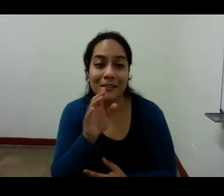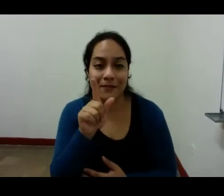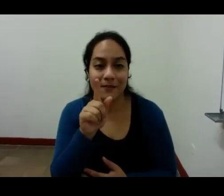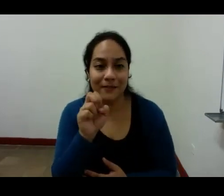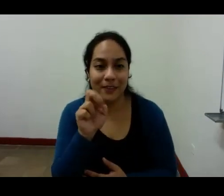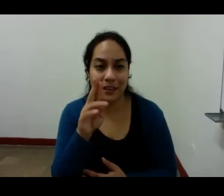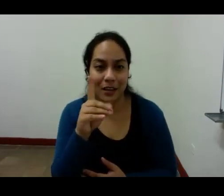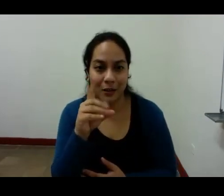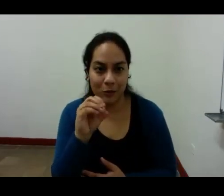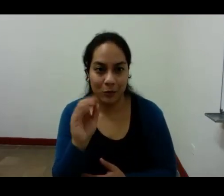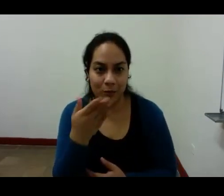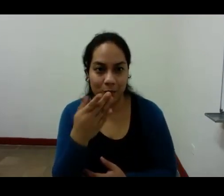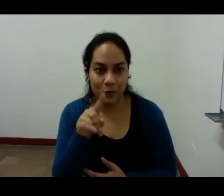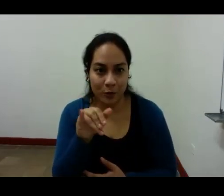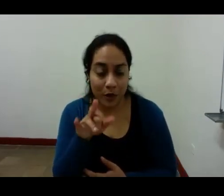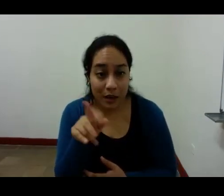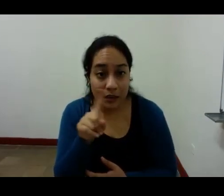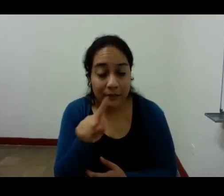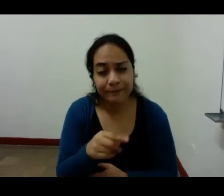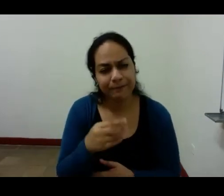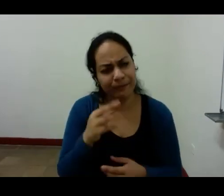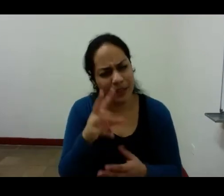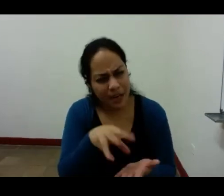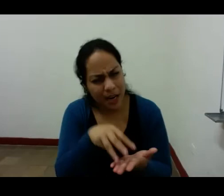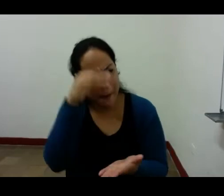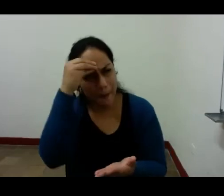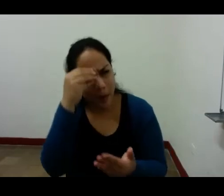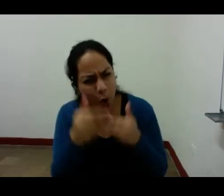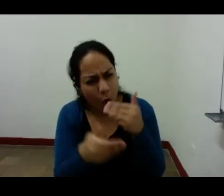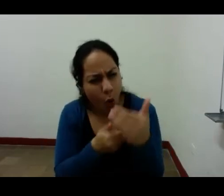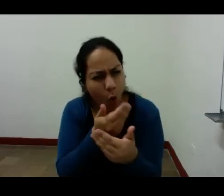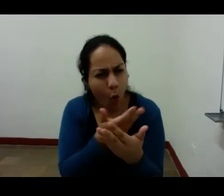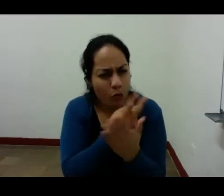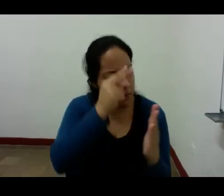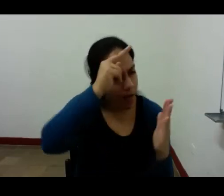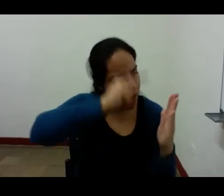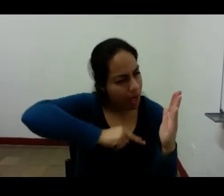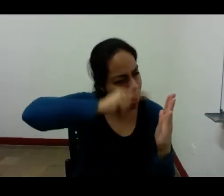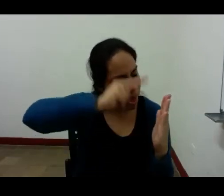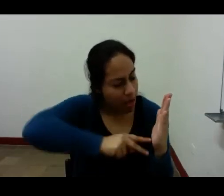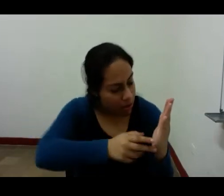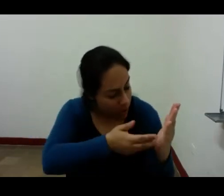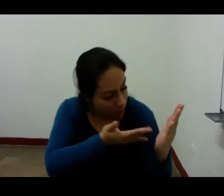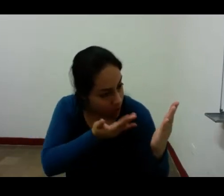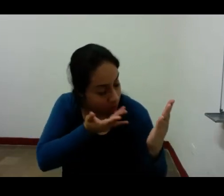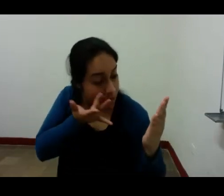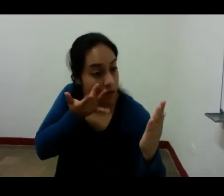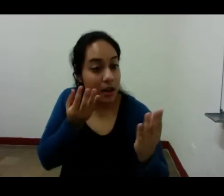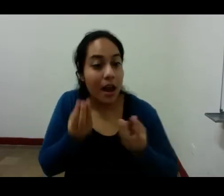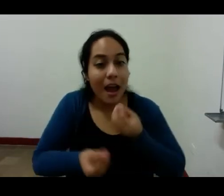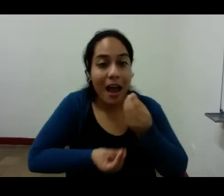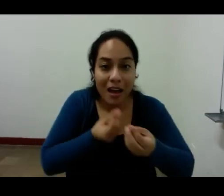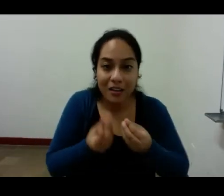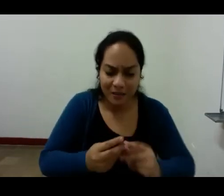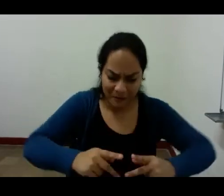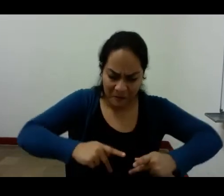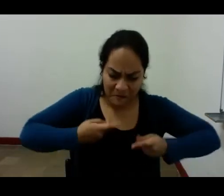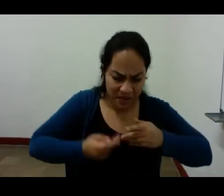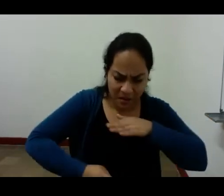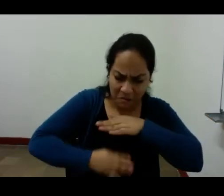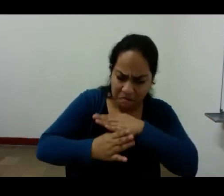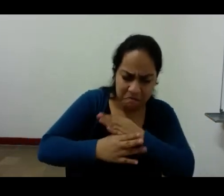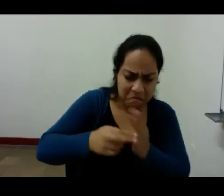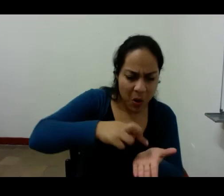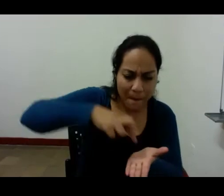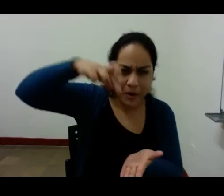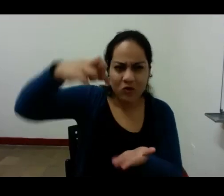aprender a entregarse totalmente a la lectura a vivir absolutamente con los personajes de